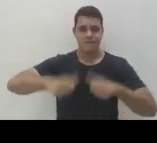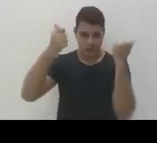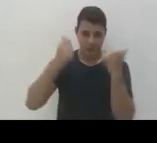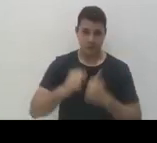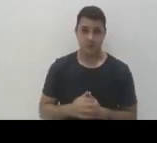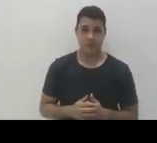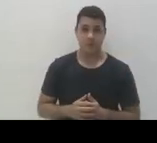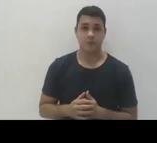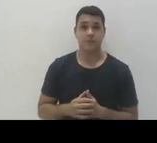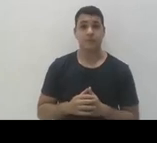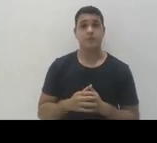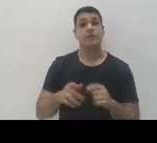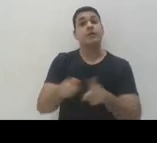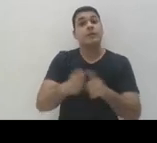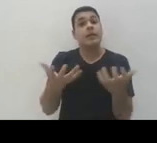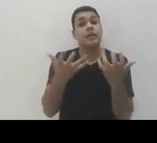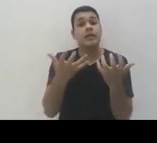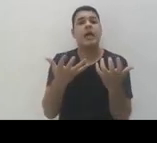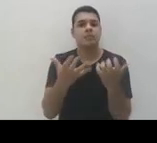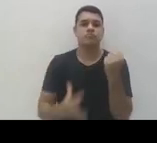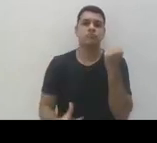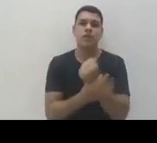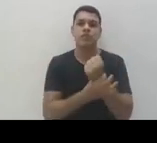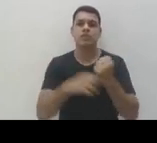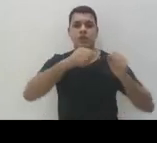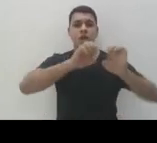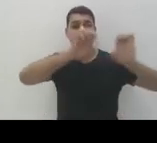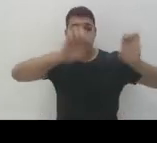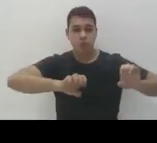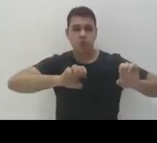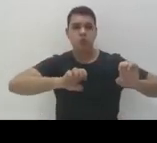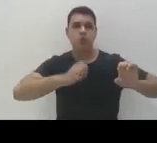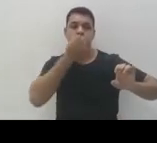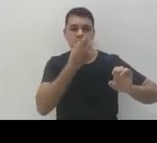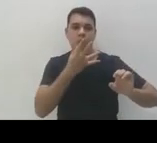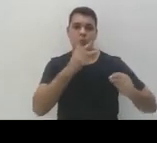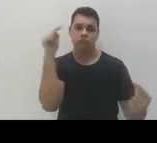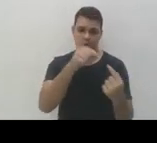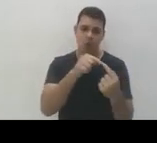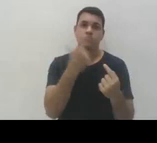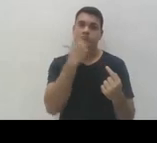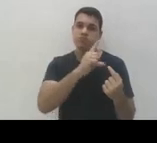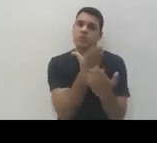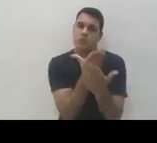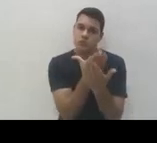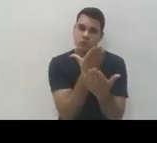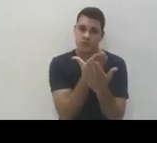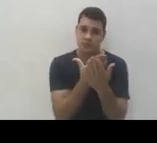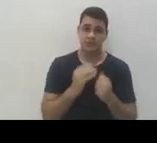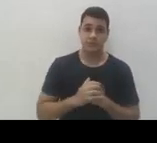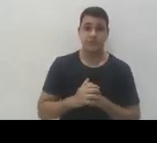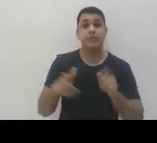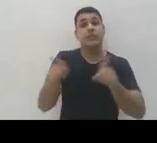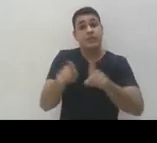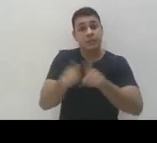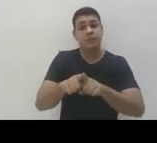a gente está buscando garantir a infraestrutura adequada para a permanência desses estudantes na instituição. Além disso, a disponibilização